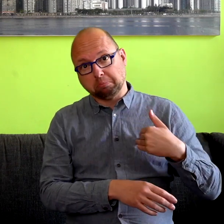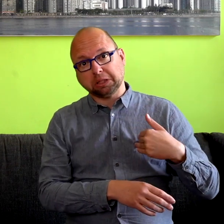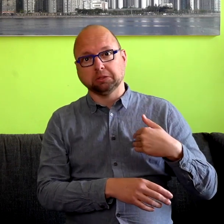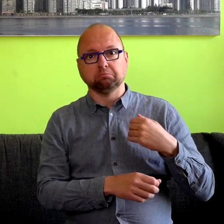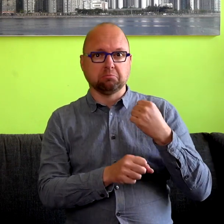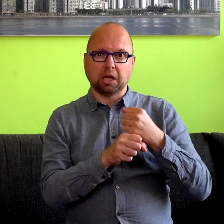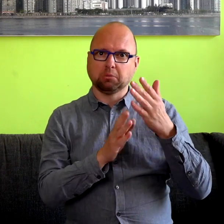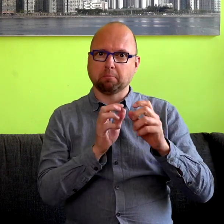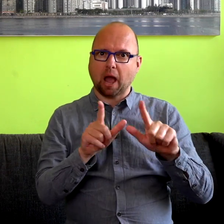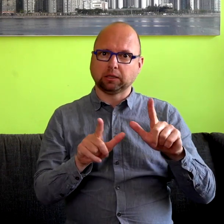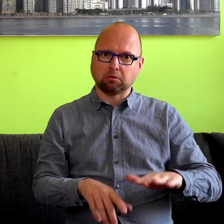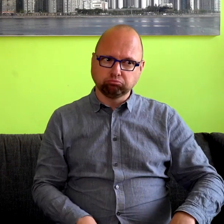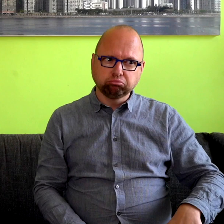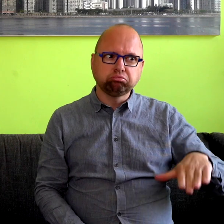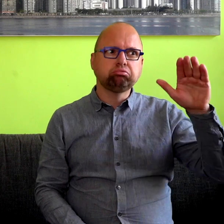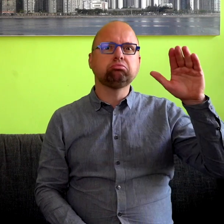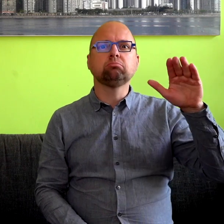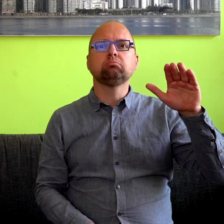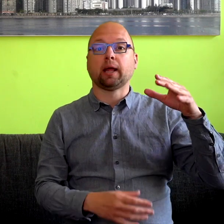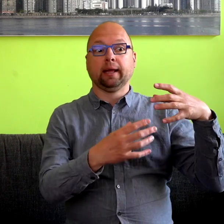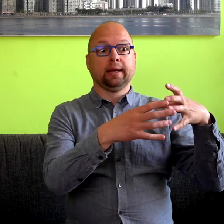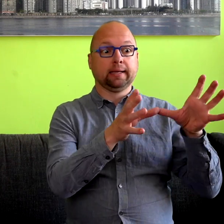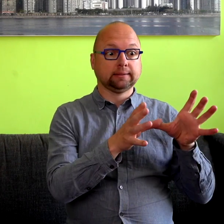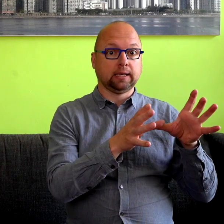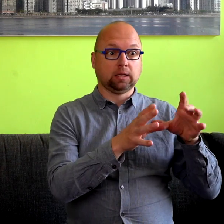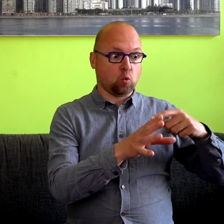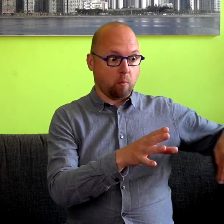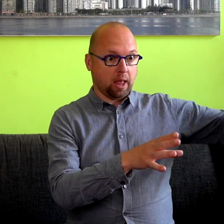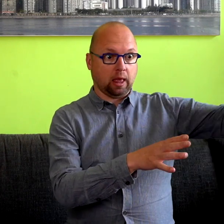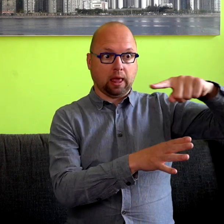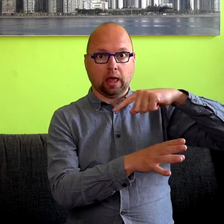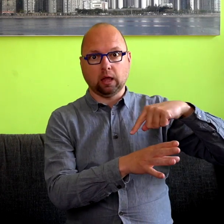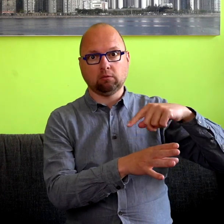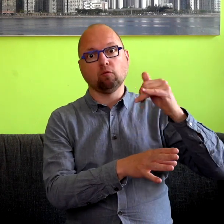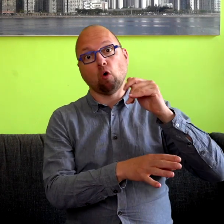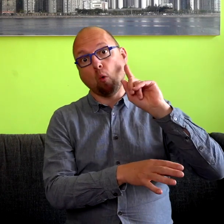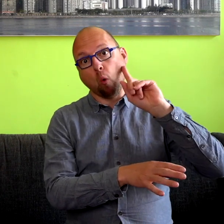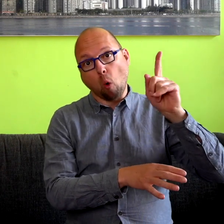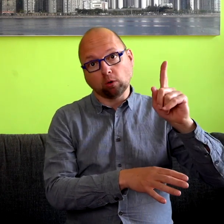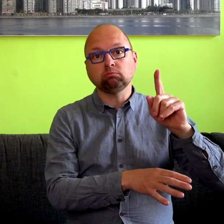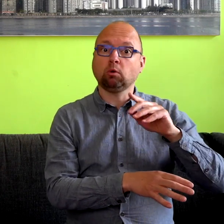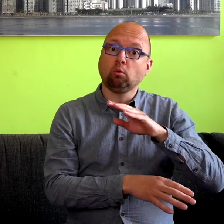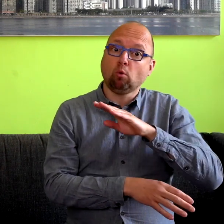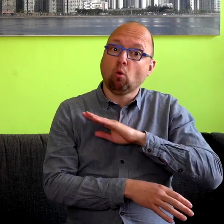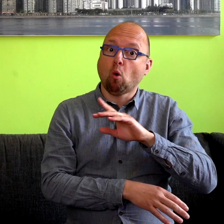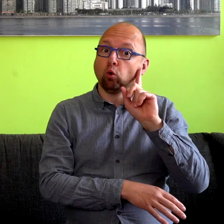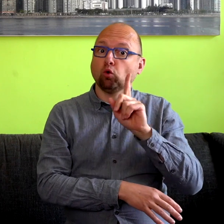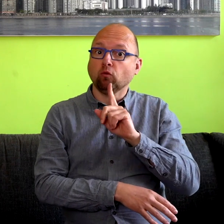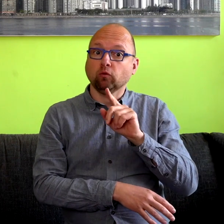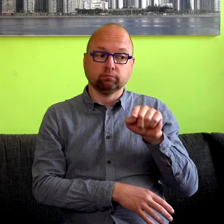gebarentaal zijn opgegroeid. Hun gezinnen, de mensen daaromheen, vaak horend, maar soms